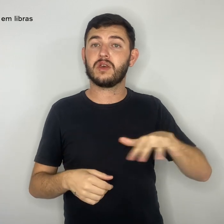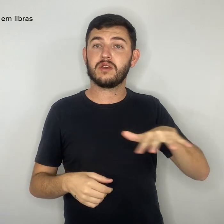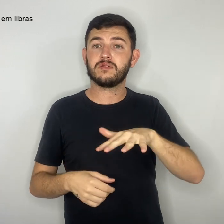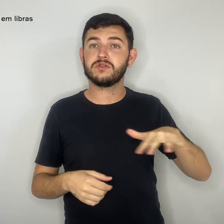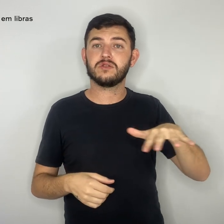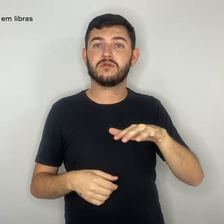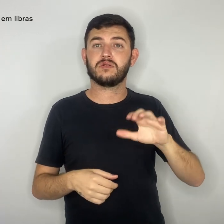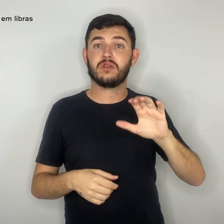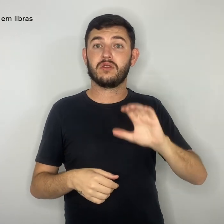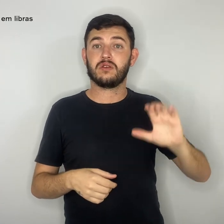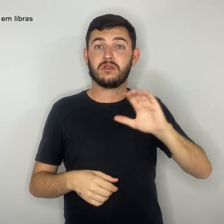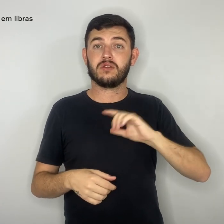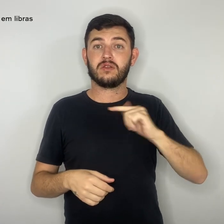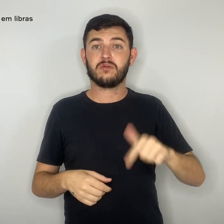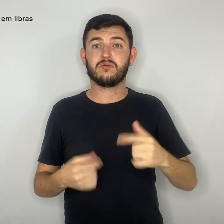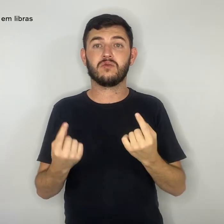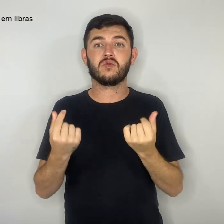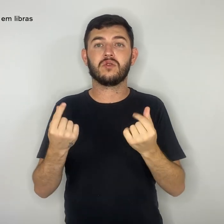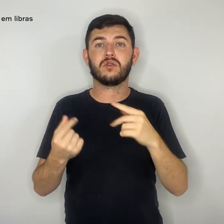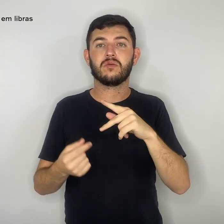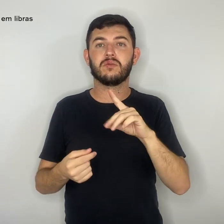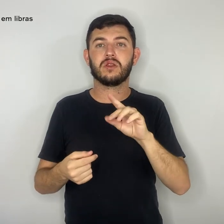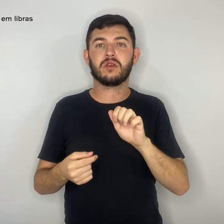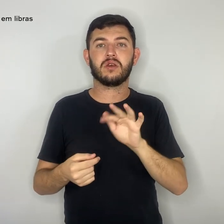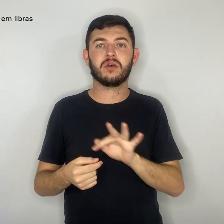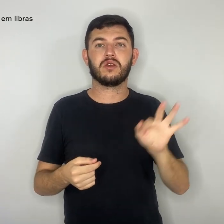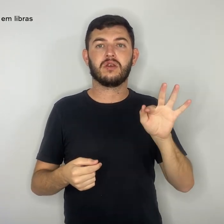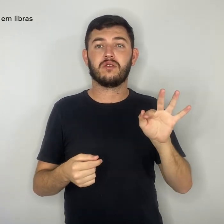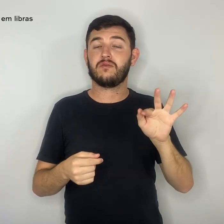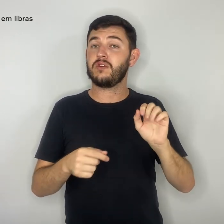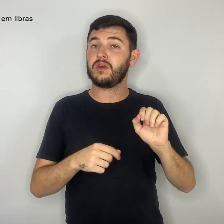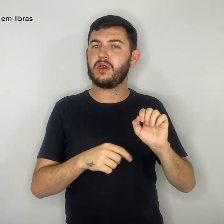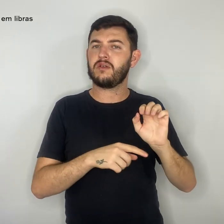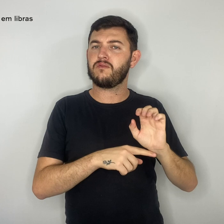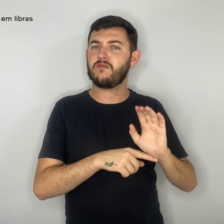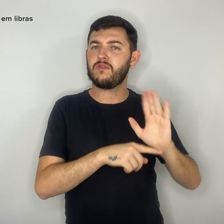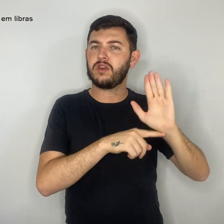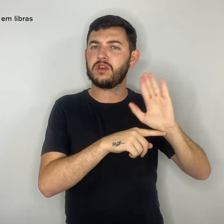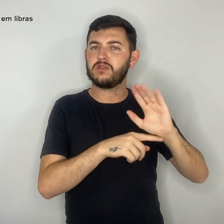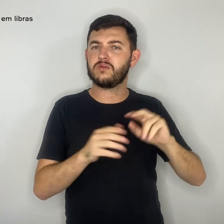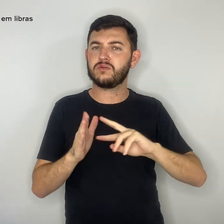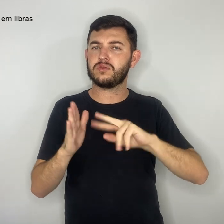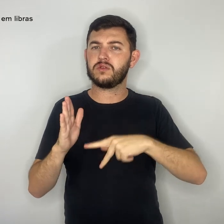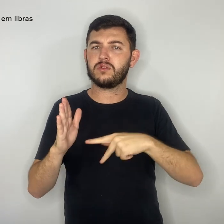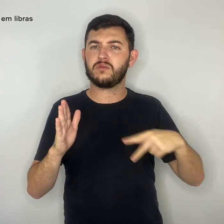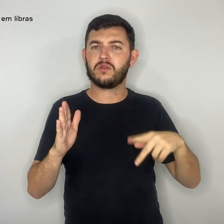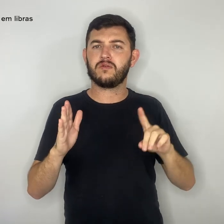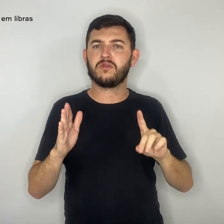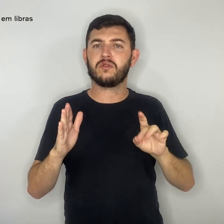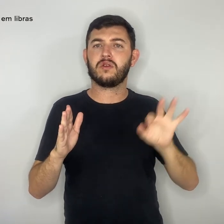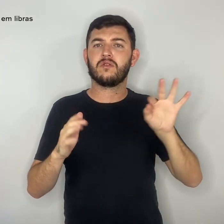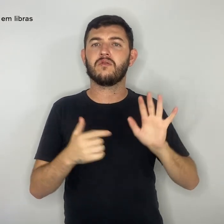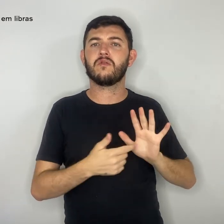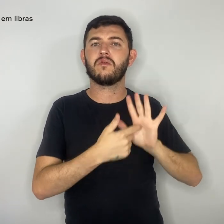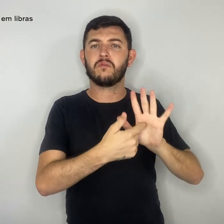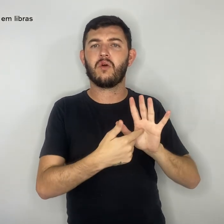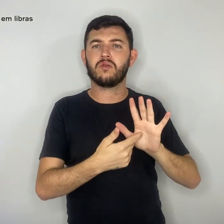Em vídeos, o Simpro mostra o exemplo do que ocorre em três escolas,